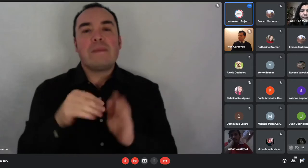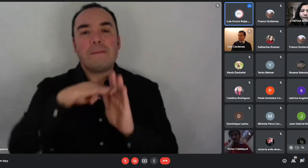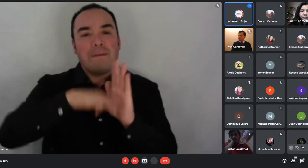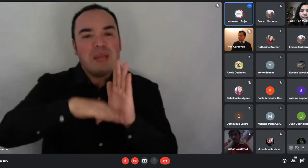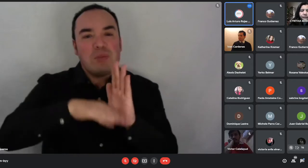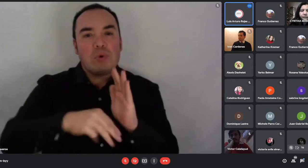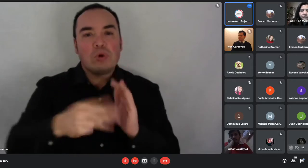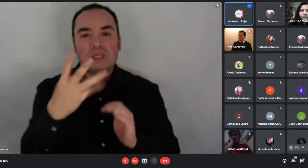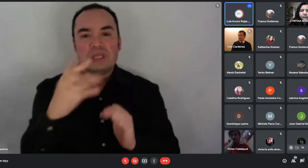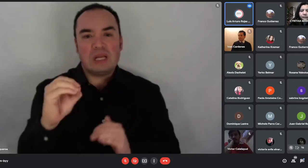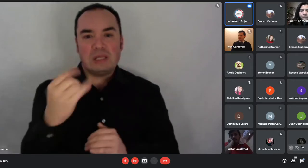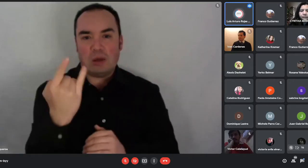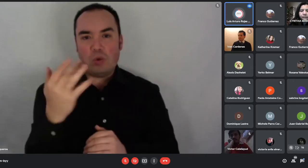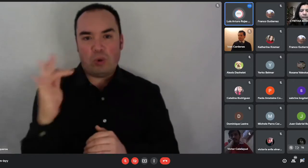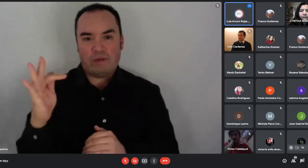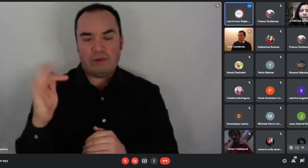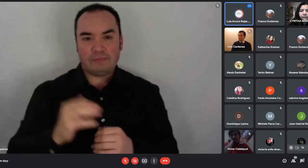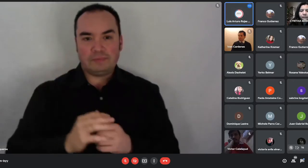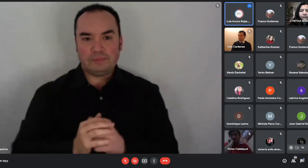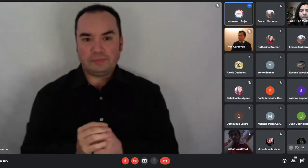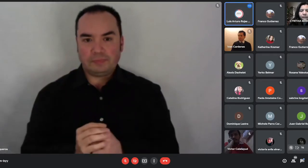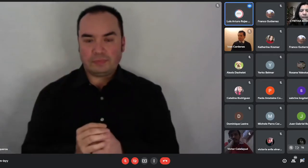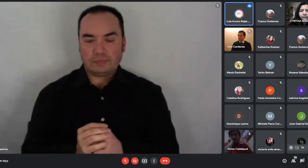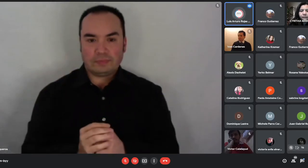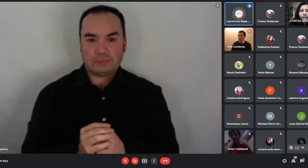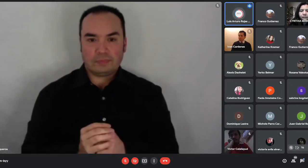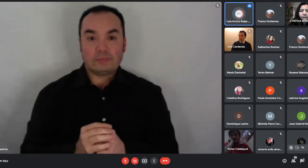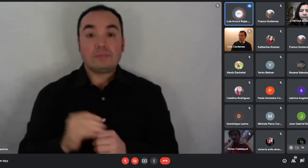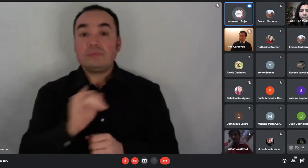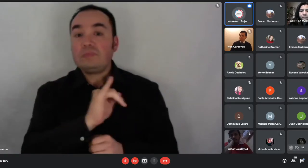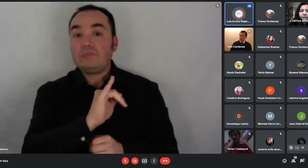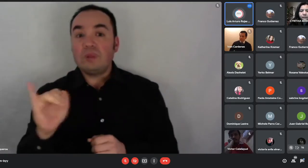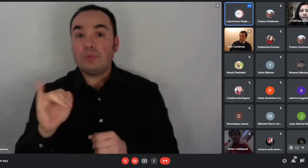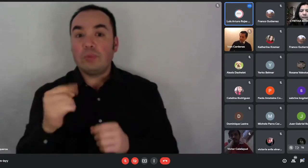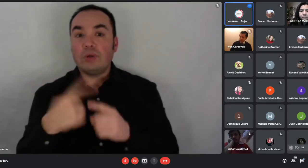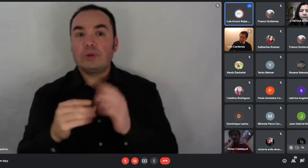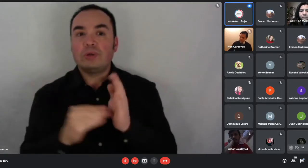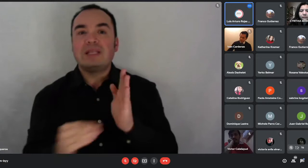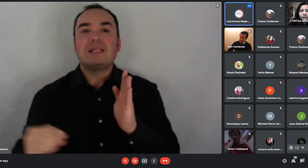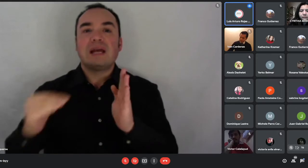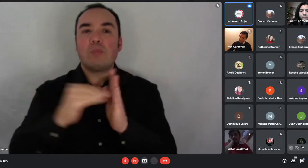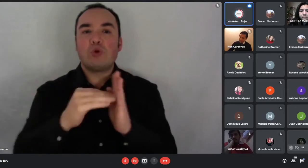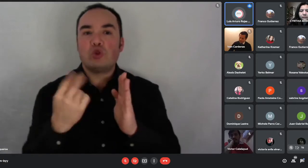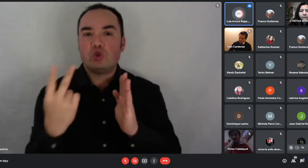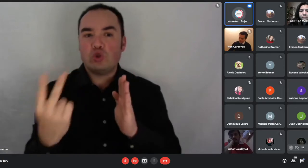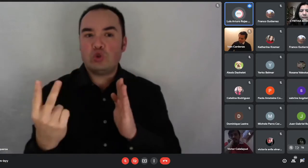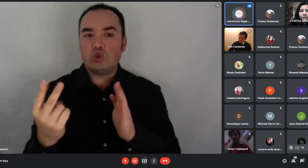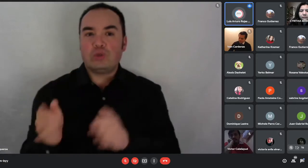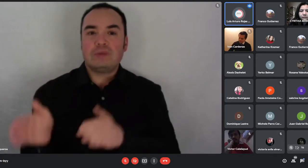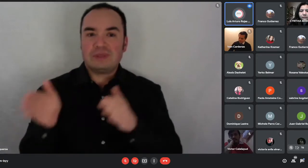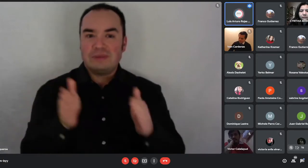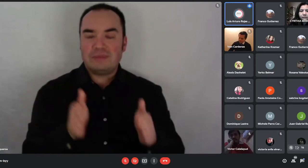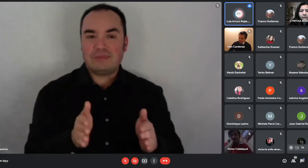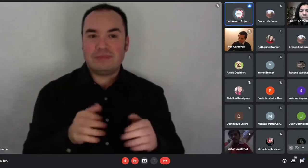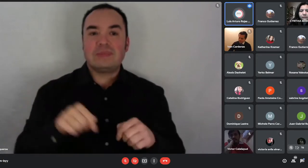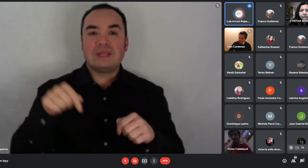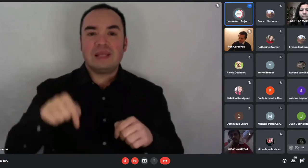Después pasamos al tramo 2. El tramo 2, aquí cambia un poco la figura, ya que está dirigido a familias que